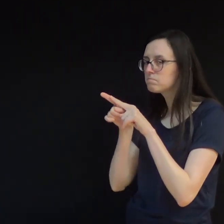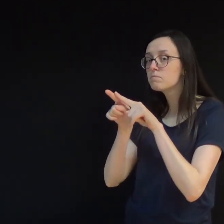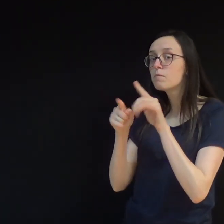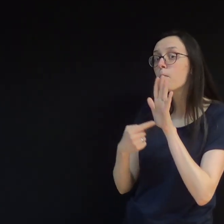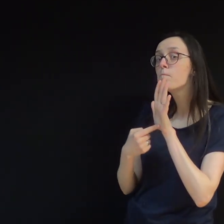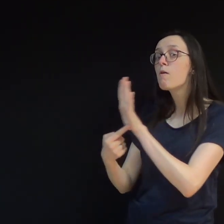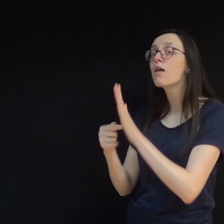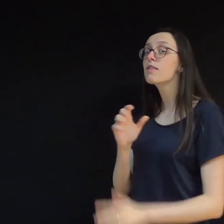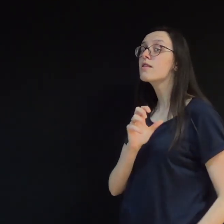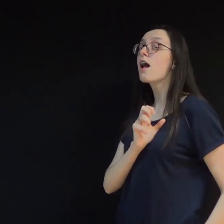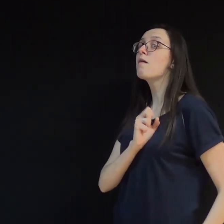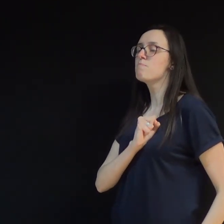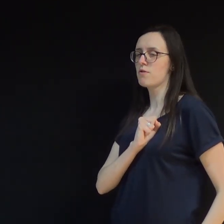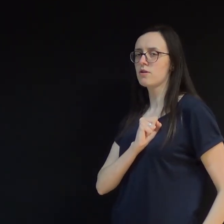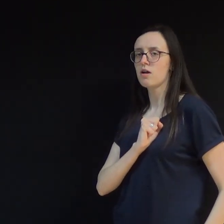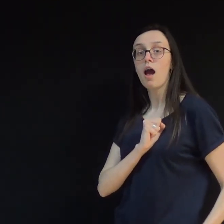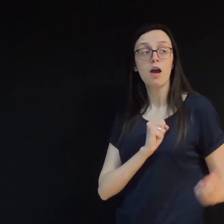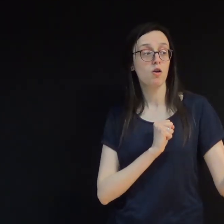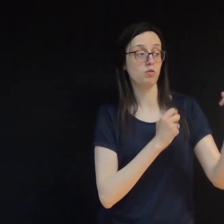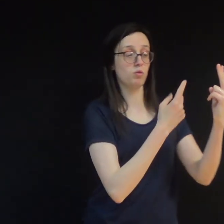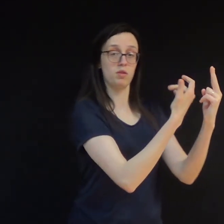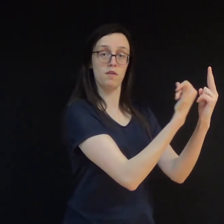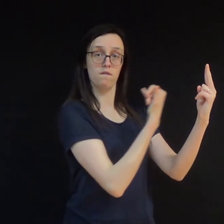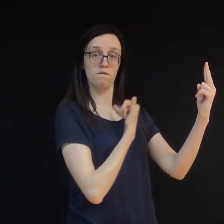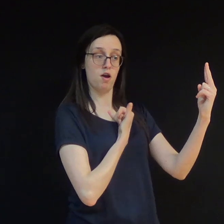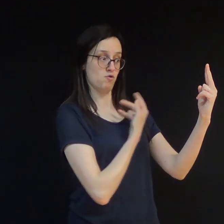Dizendo que gostariam de nos presentear com uma nova aliança.